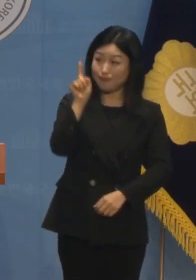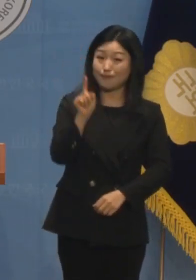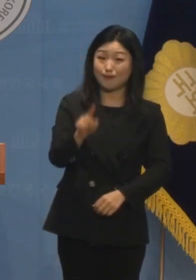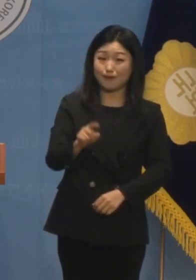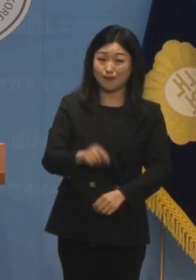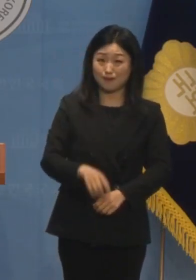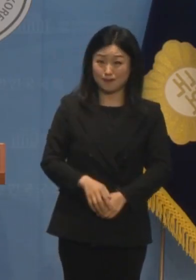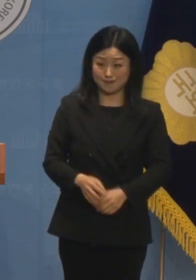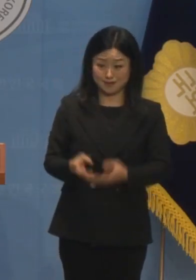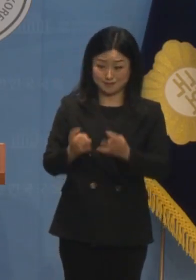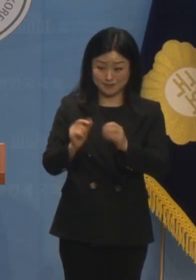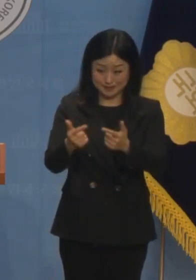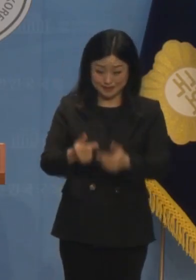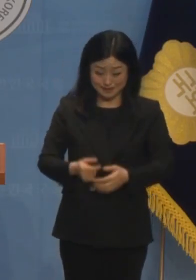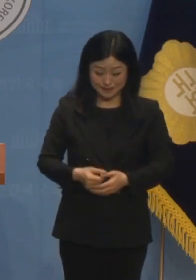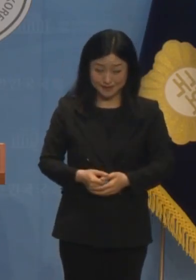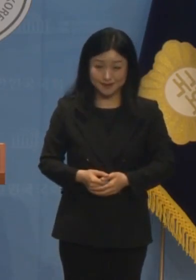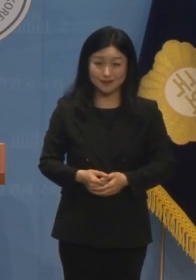않았습니다.